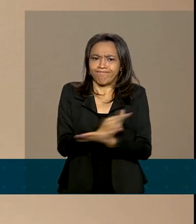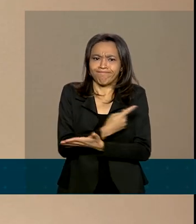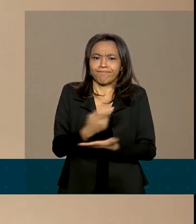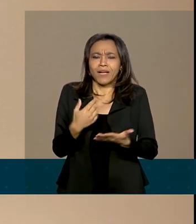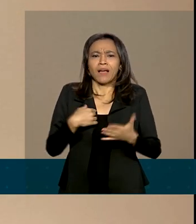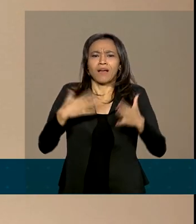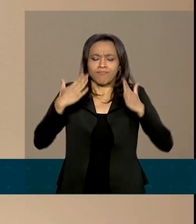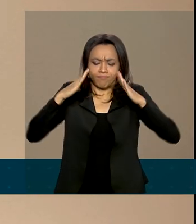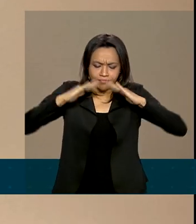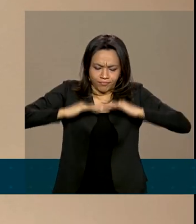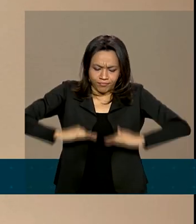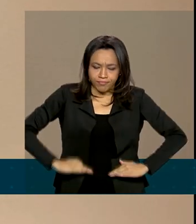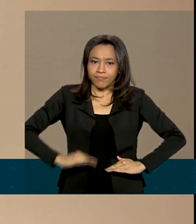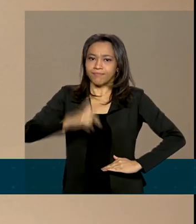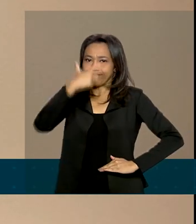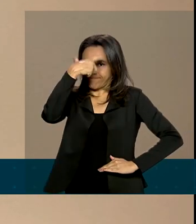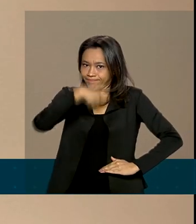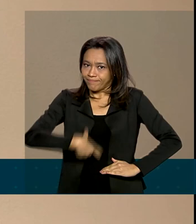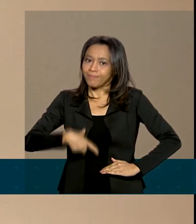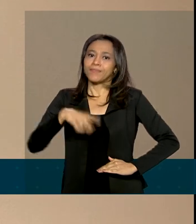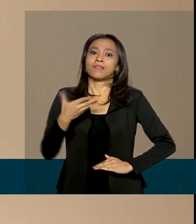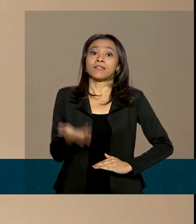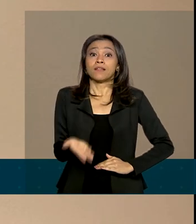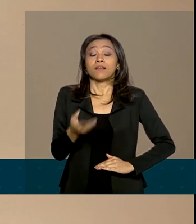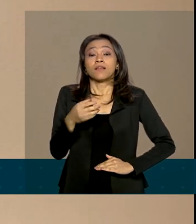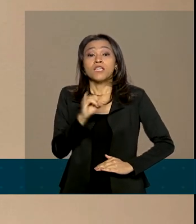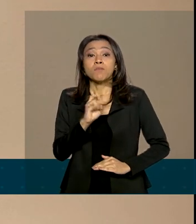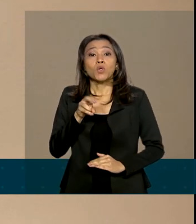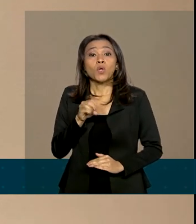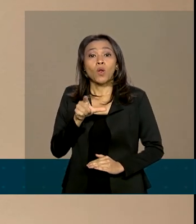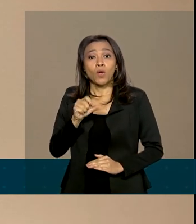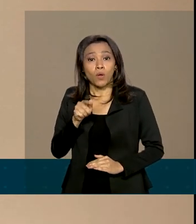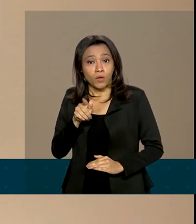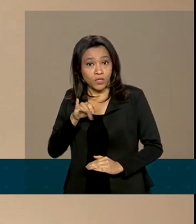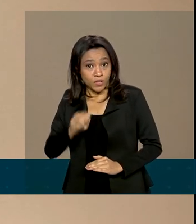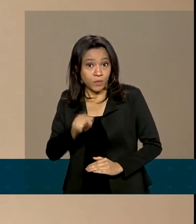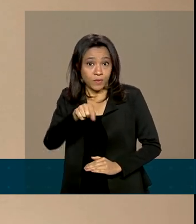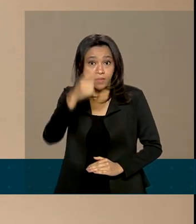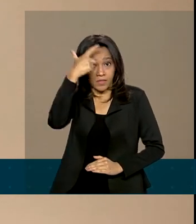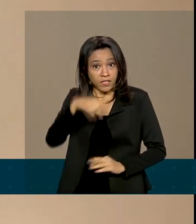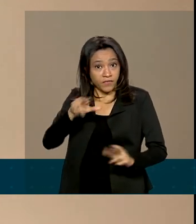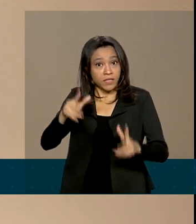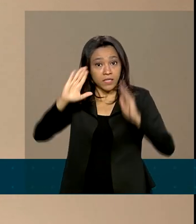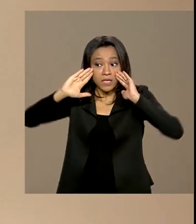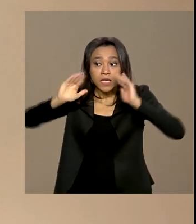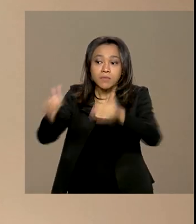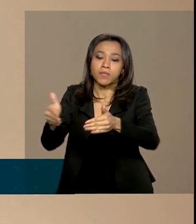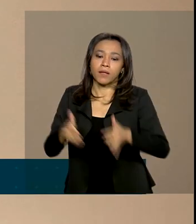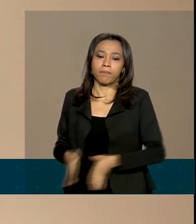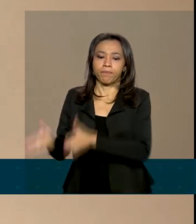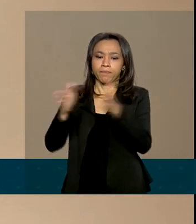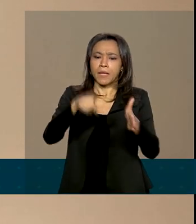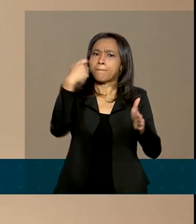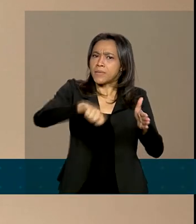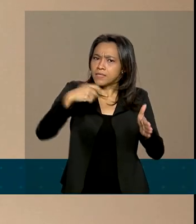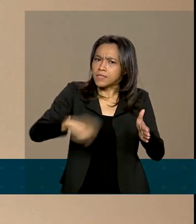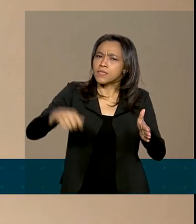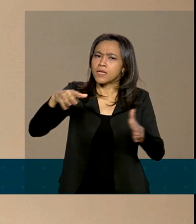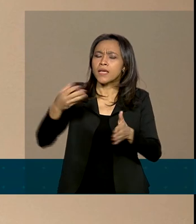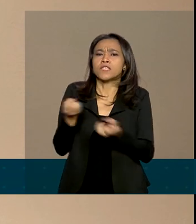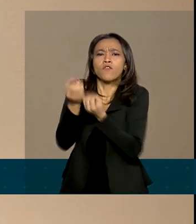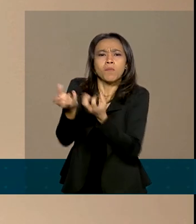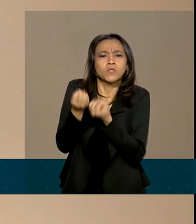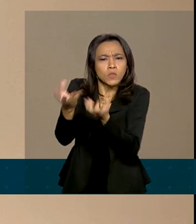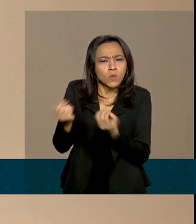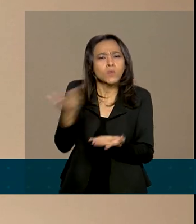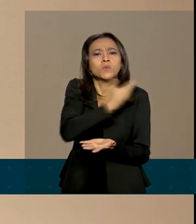Para ela, conseguir soluções para quem é diferente deve ser prioridade. É preciso que as autoridades públicas gerem informação e